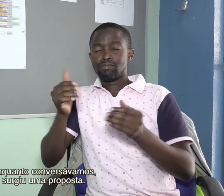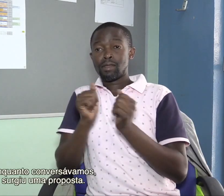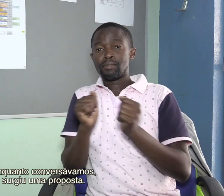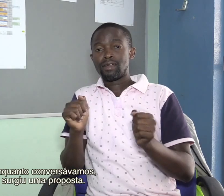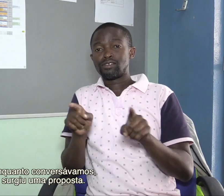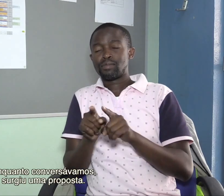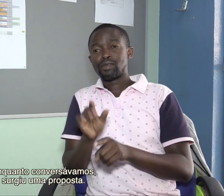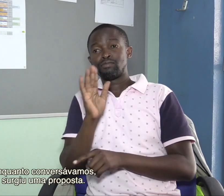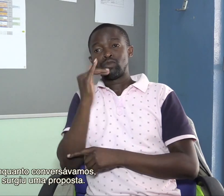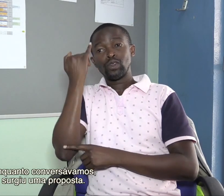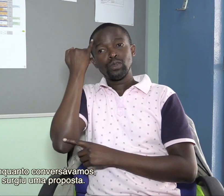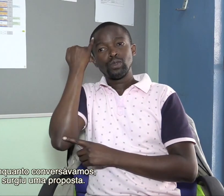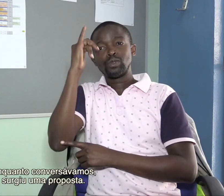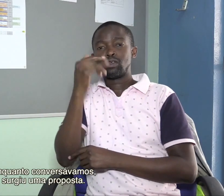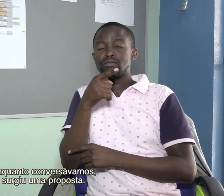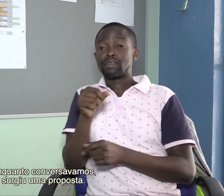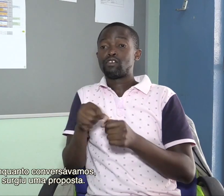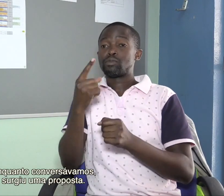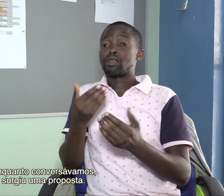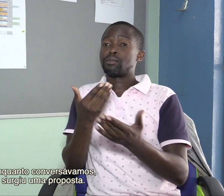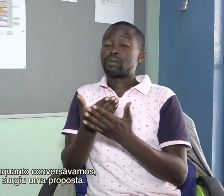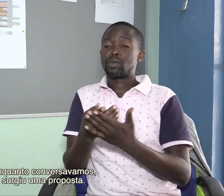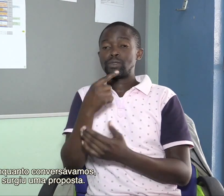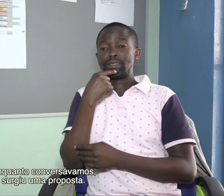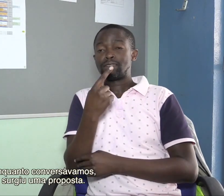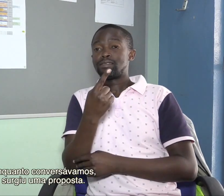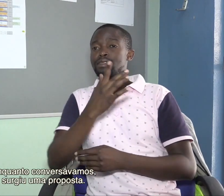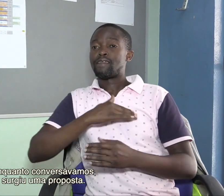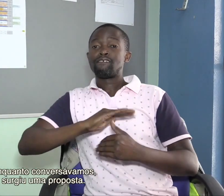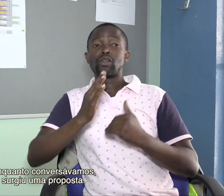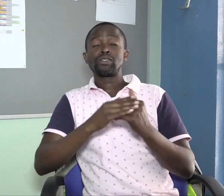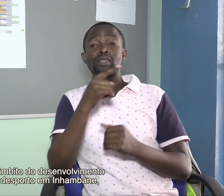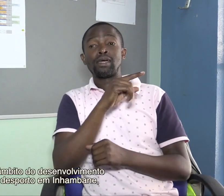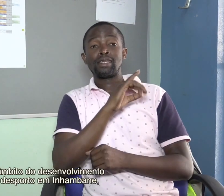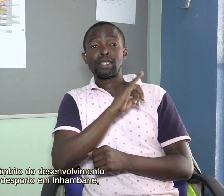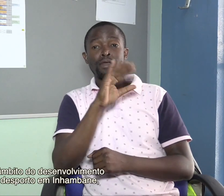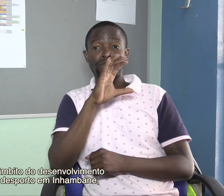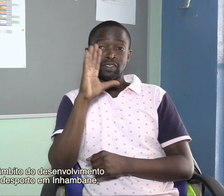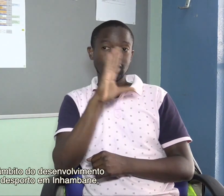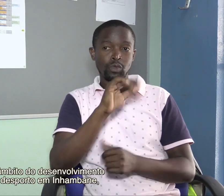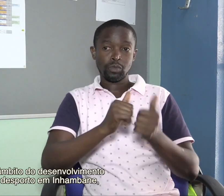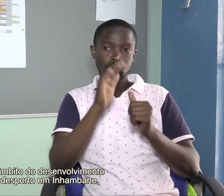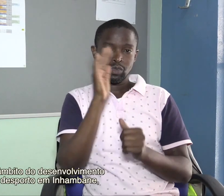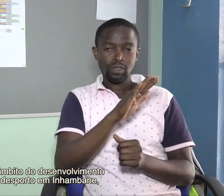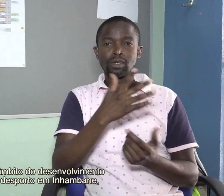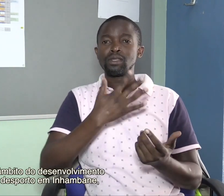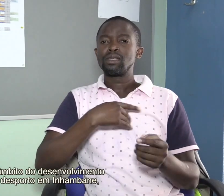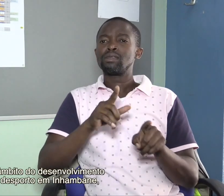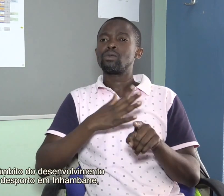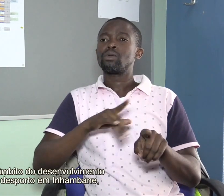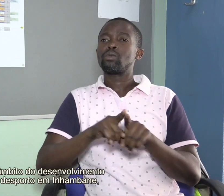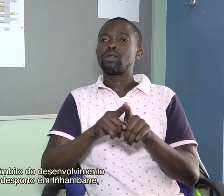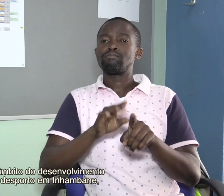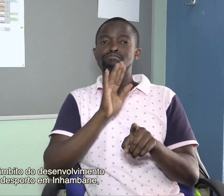No tempo em que estávamos a conversar, então surgiu uma pequena proposta, era para voltar na